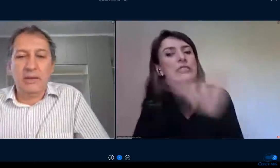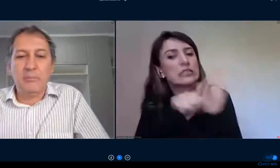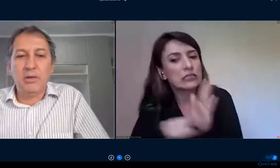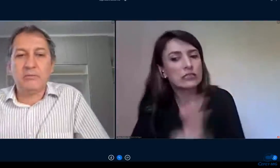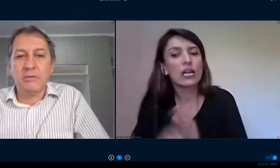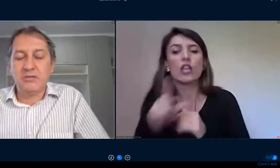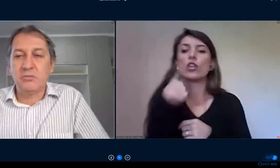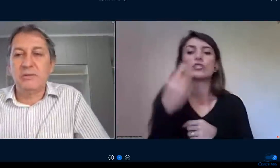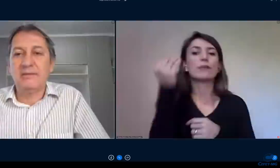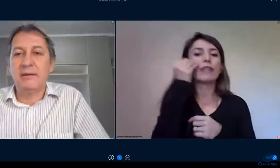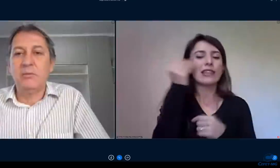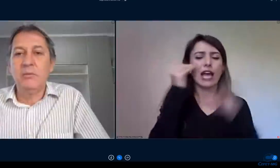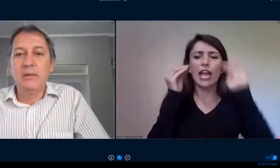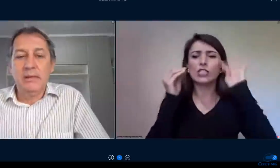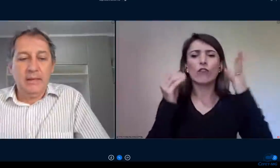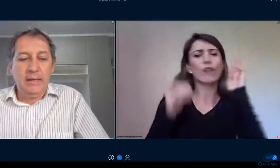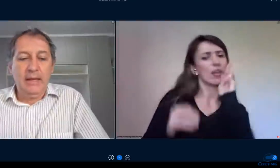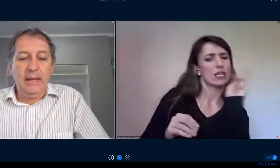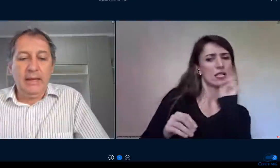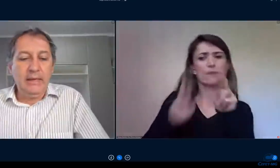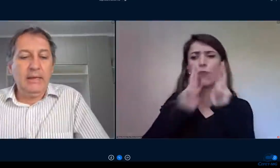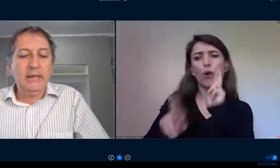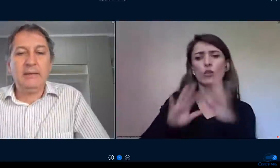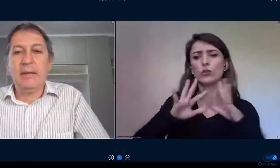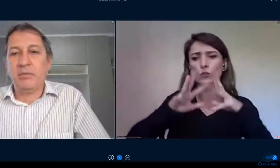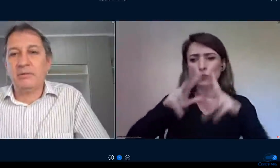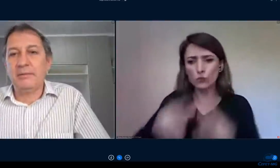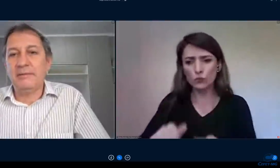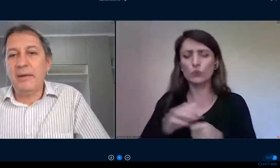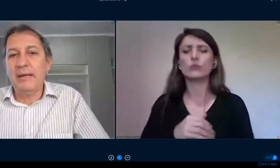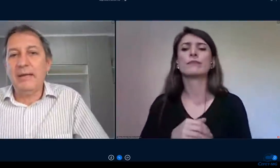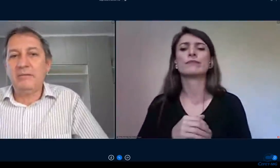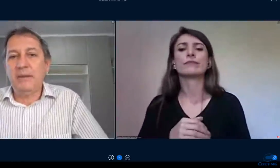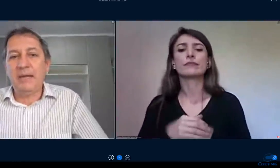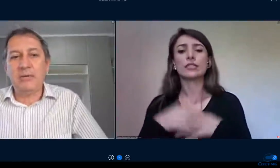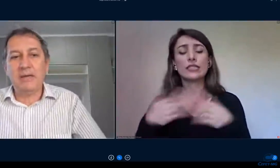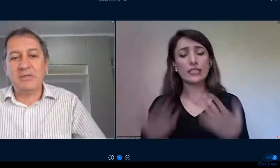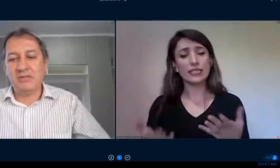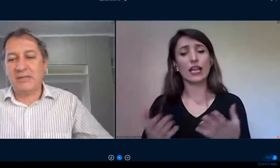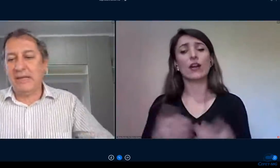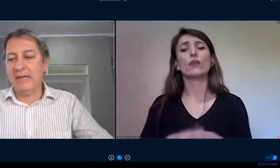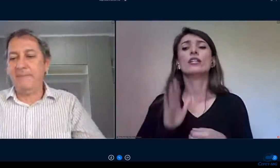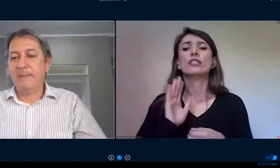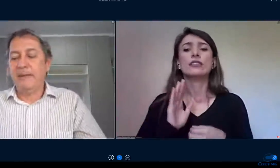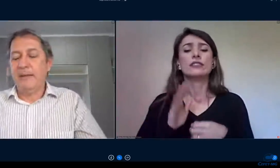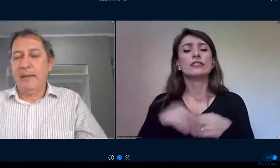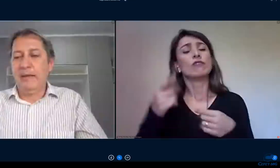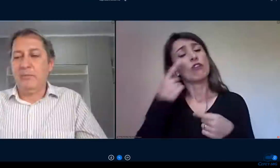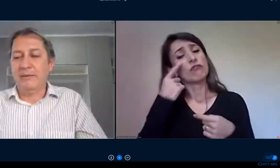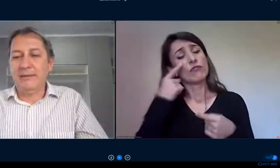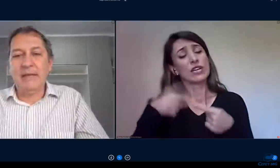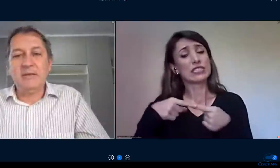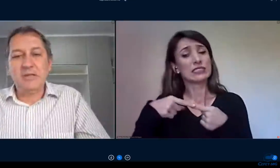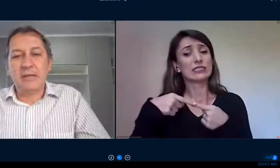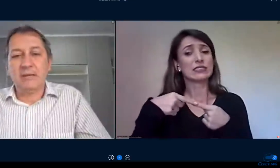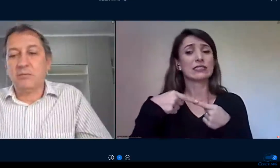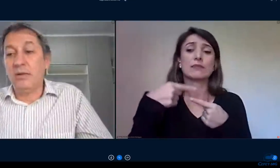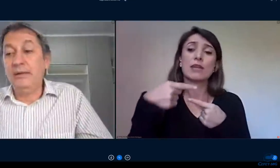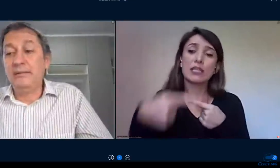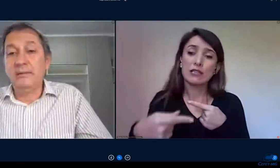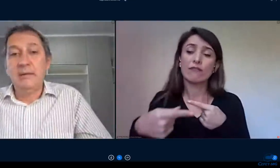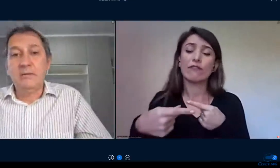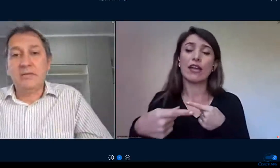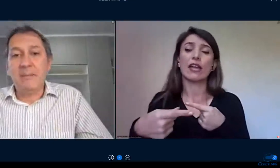do ensino remoto na instituição e na próxima semana espero que a gente tenha uma série de